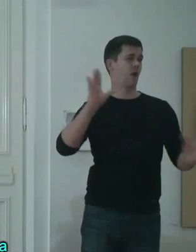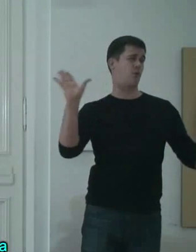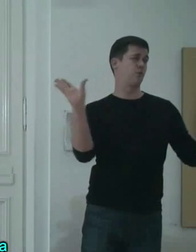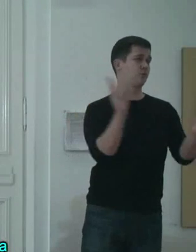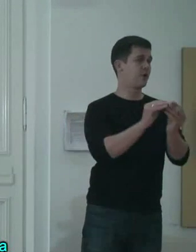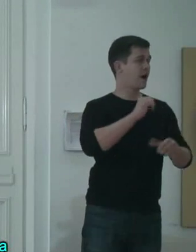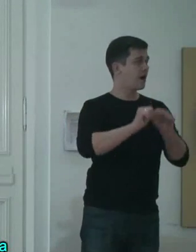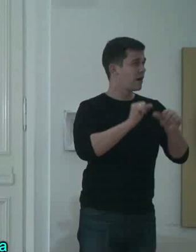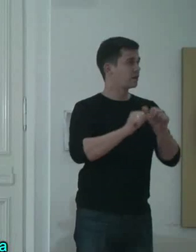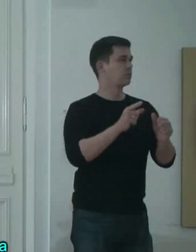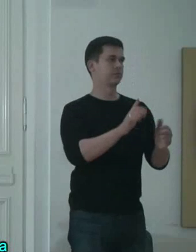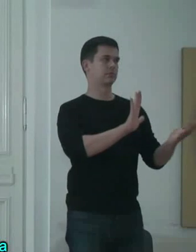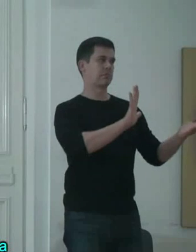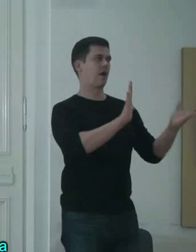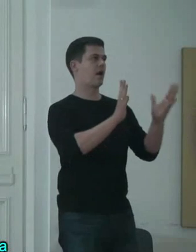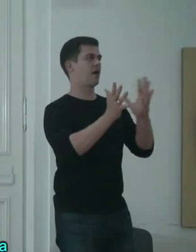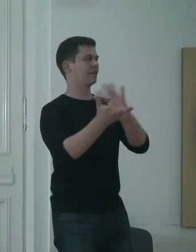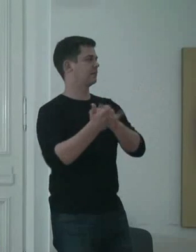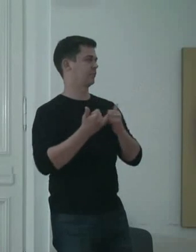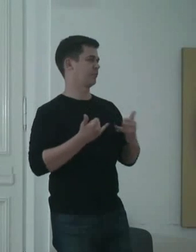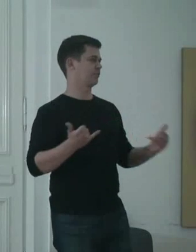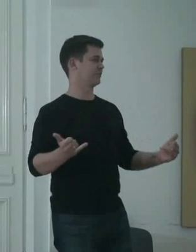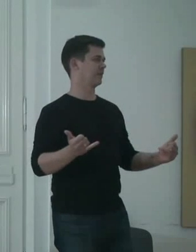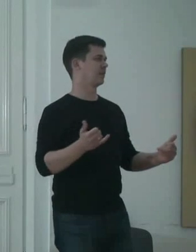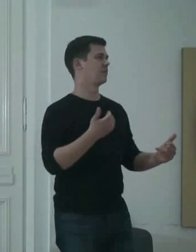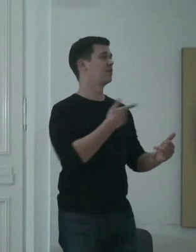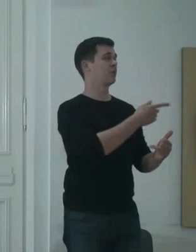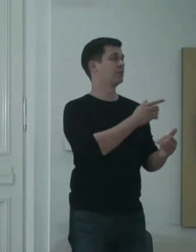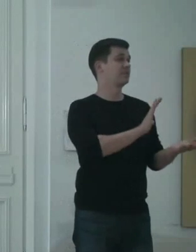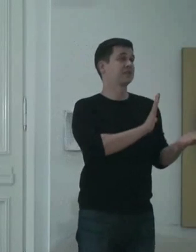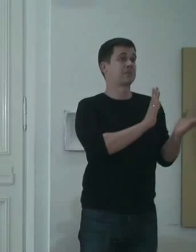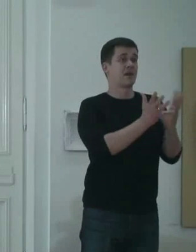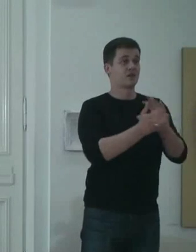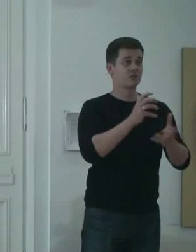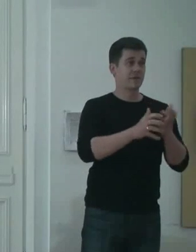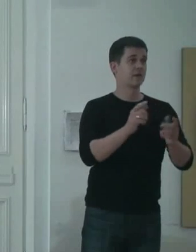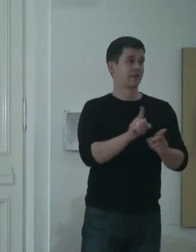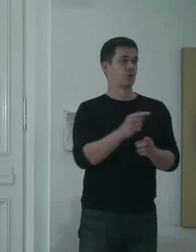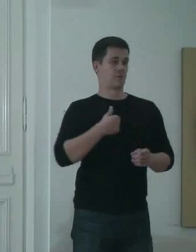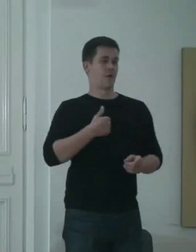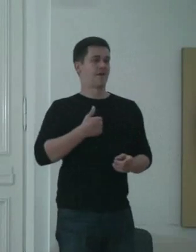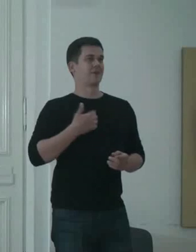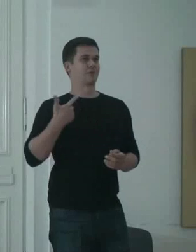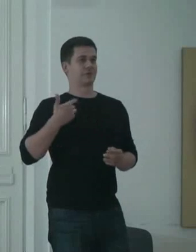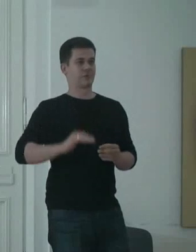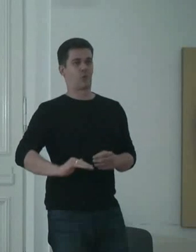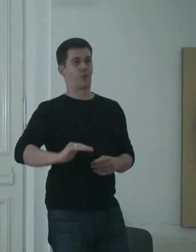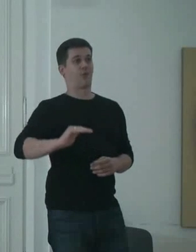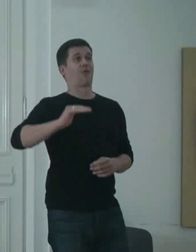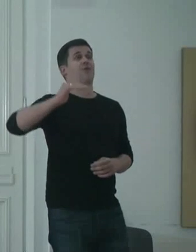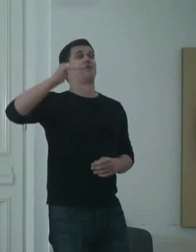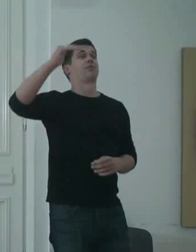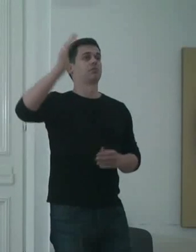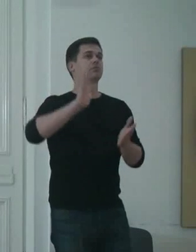lata bardzo ewoluowała. Bo przecież wokół niego nie tylko zmieniał się świat, ale też zmieniała się sztuka. Dlatego on na to